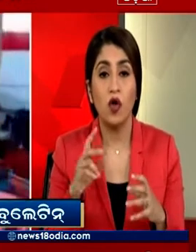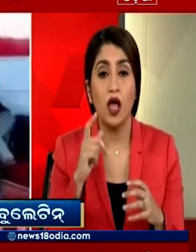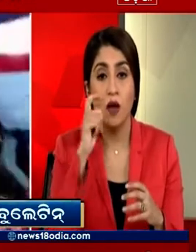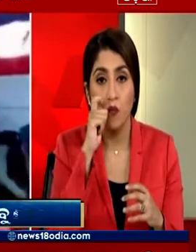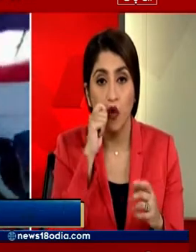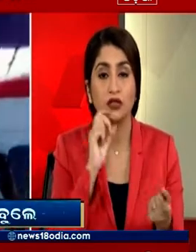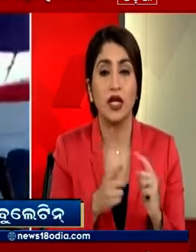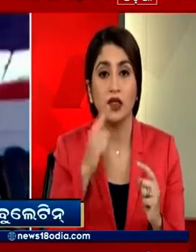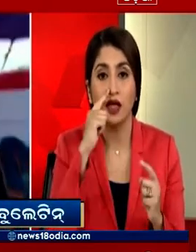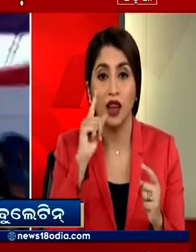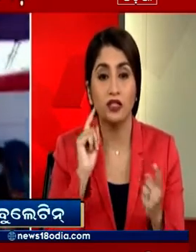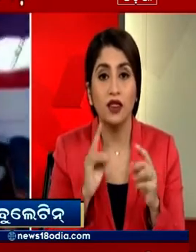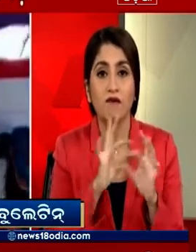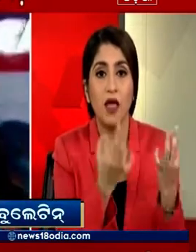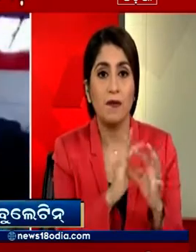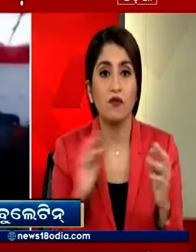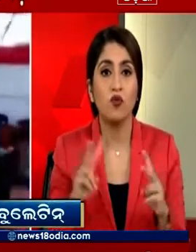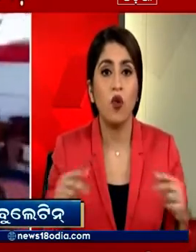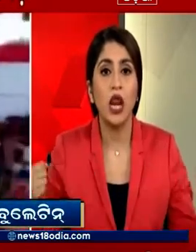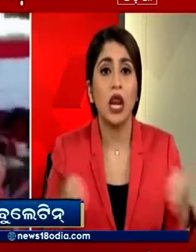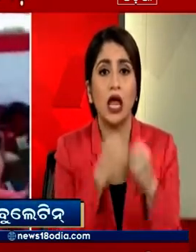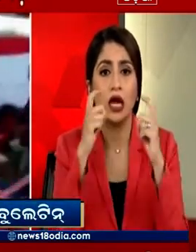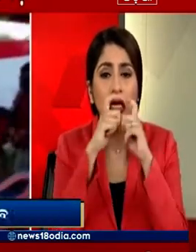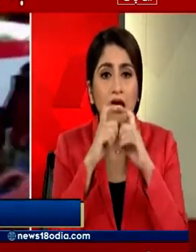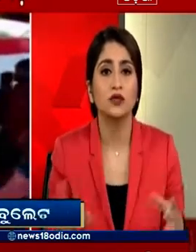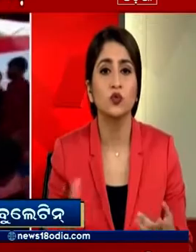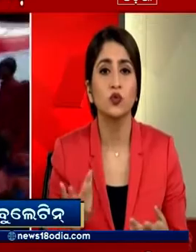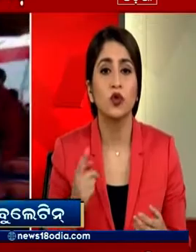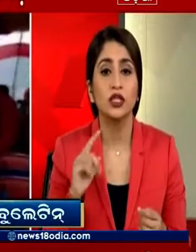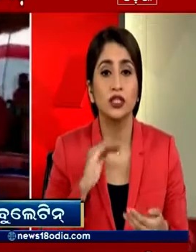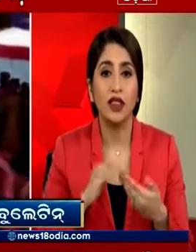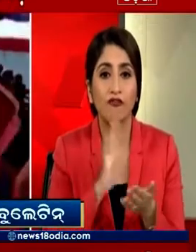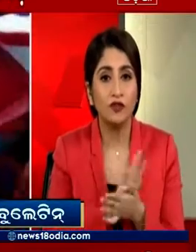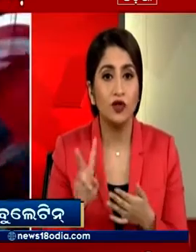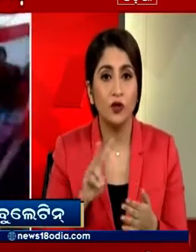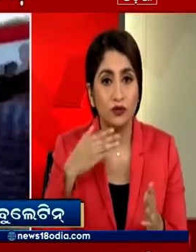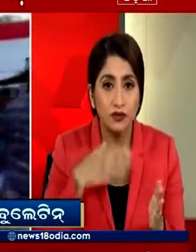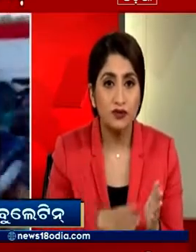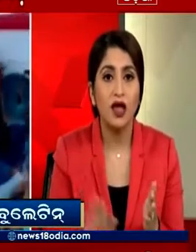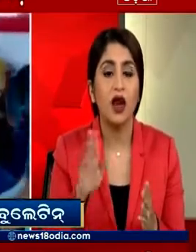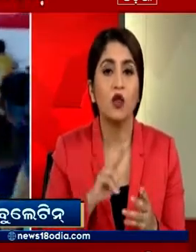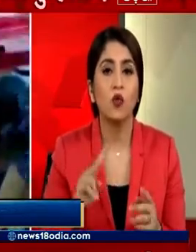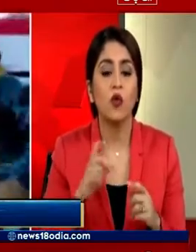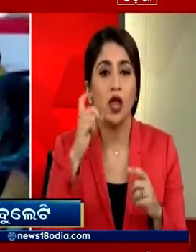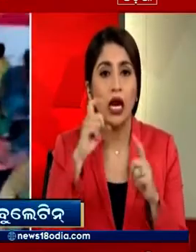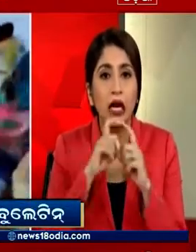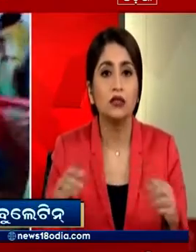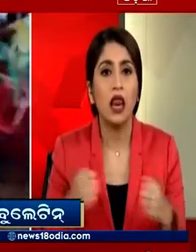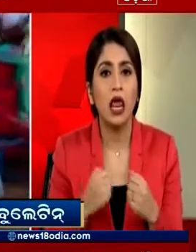बताया गया कि शादी के बाद बाराप निकालने पर दोनों पक्षों के बीच विवाद हुआ और मामूली कहा सुनी से